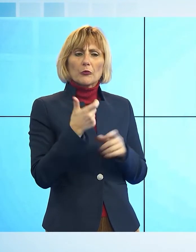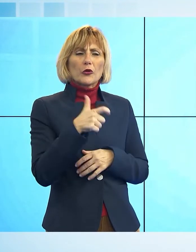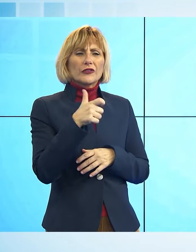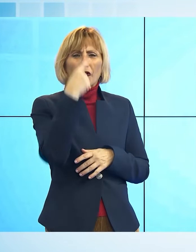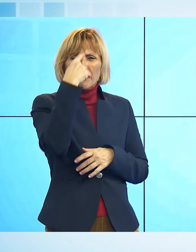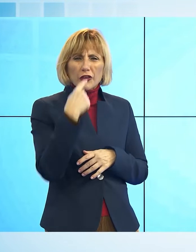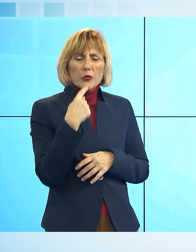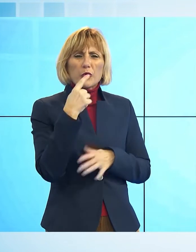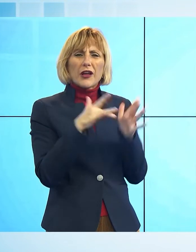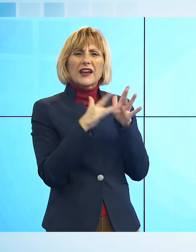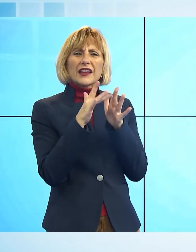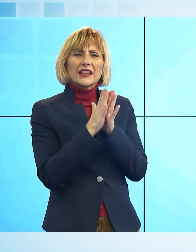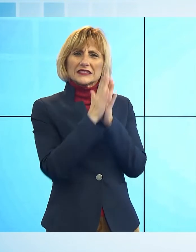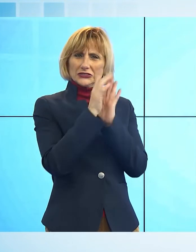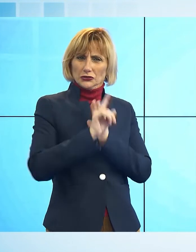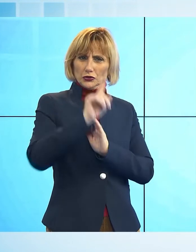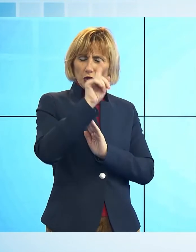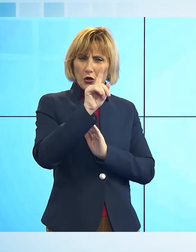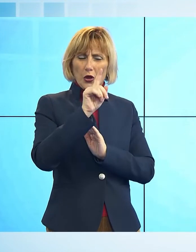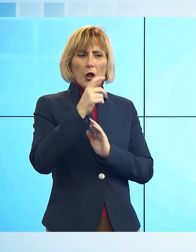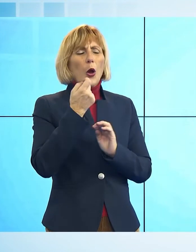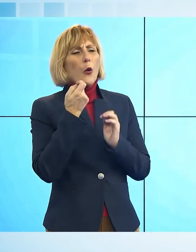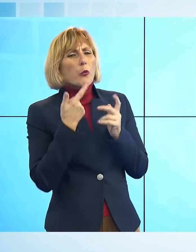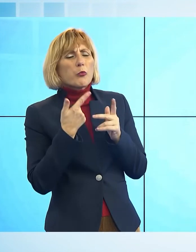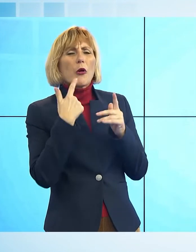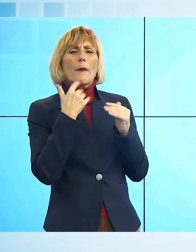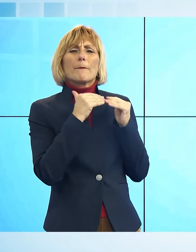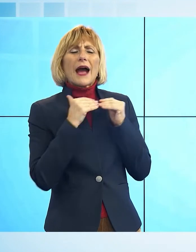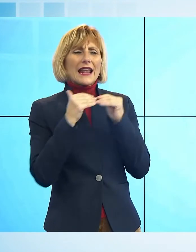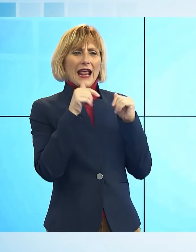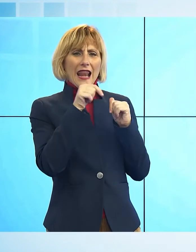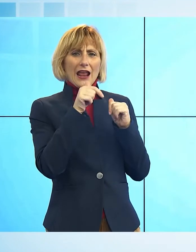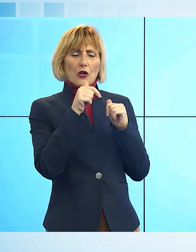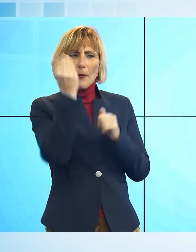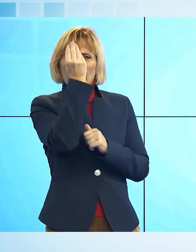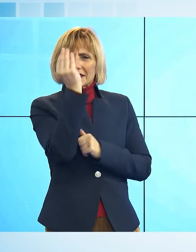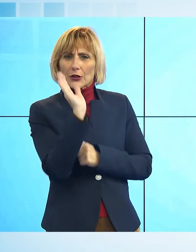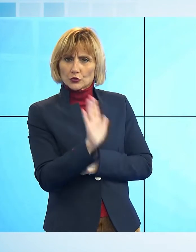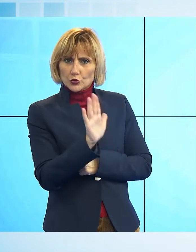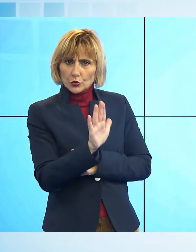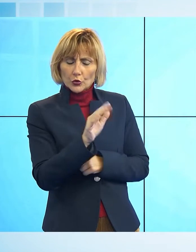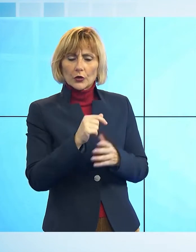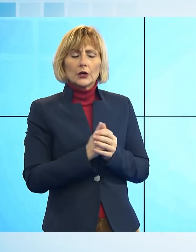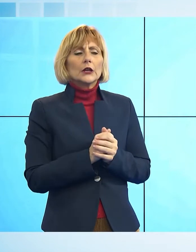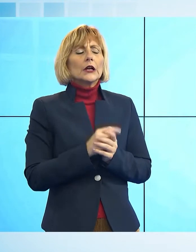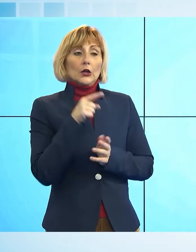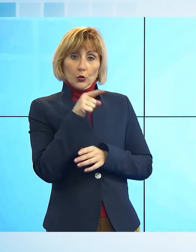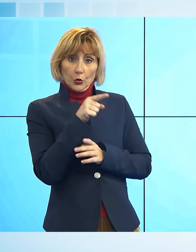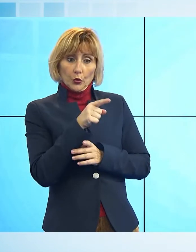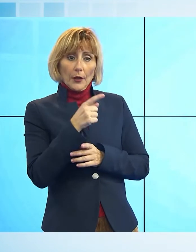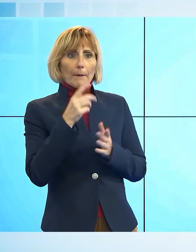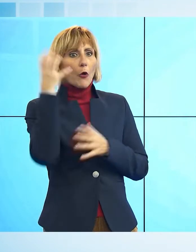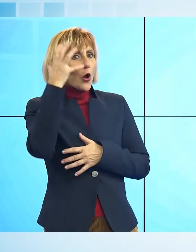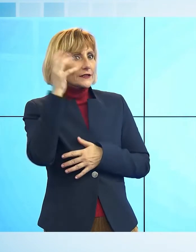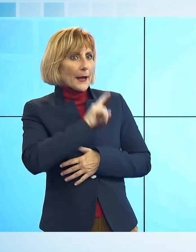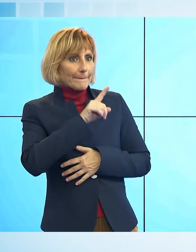qualche modo era molto parallela alla sua cristologia. So che amò molto questa poesia, voleva farci anche una